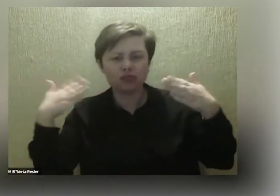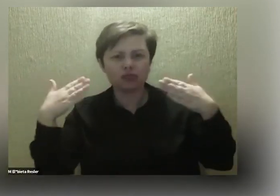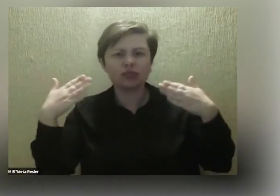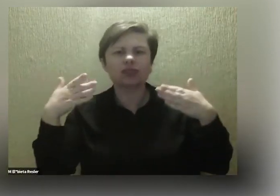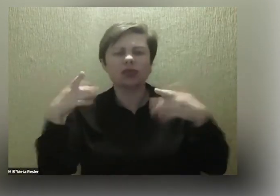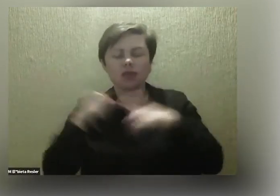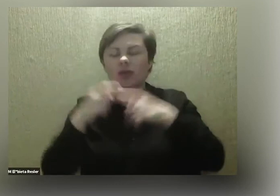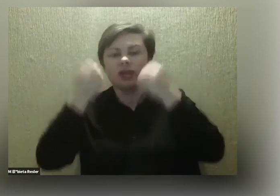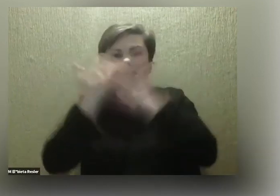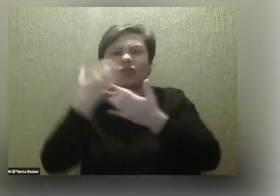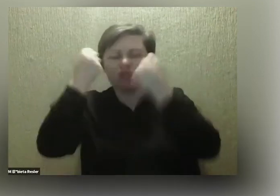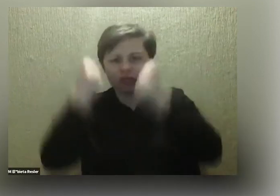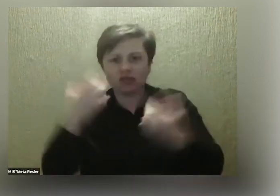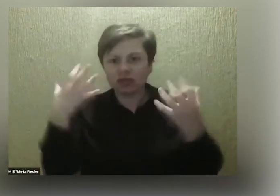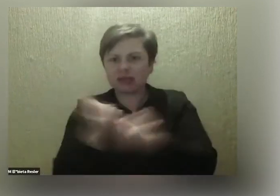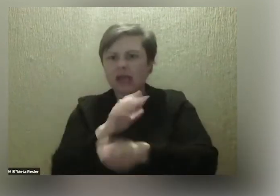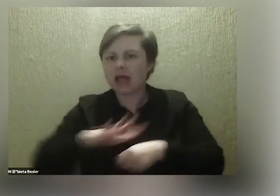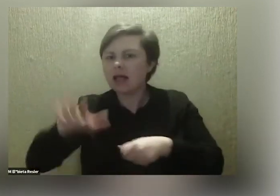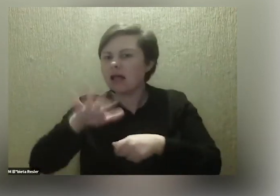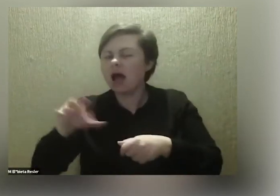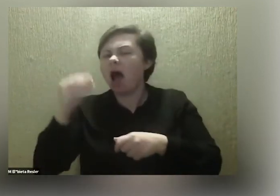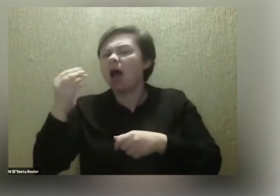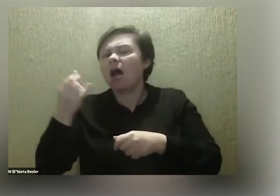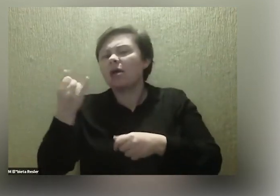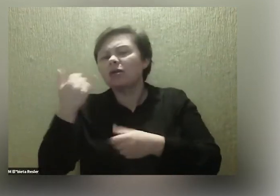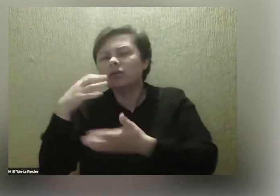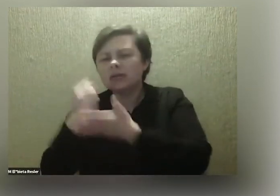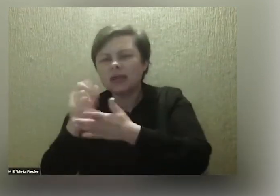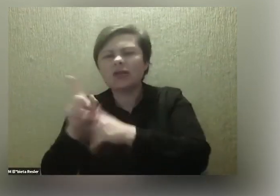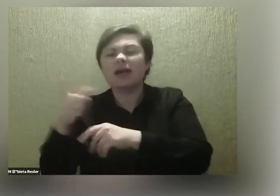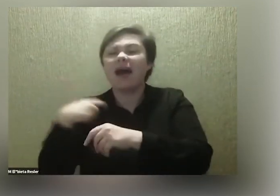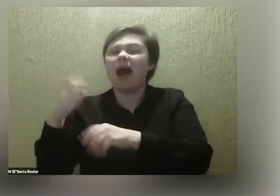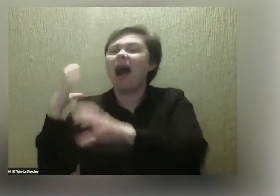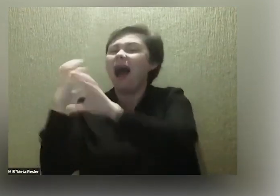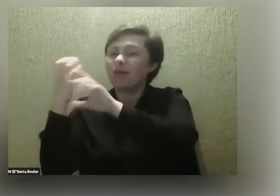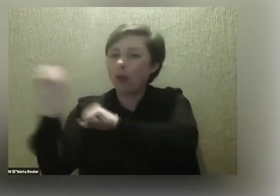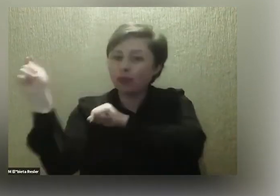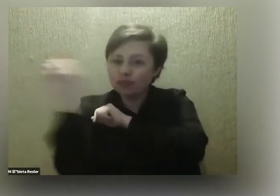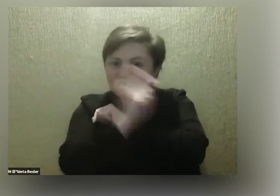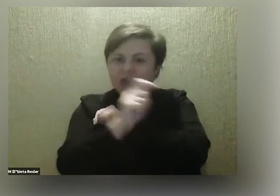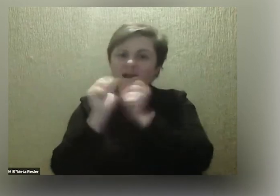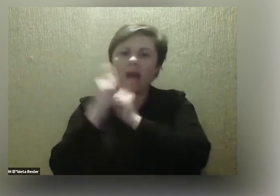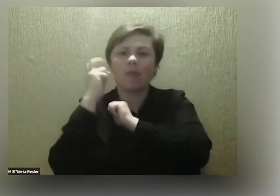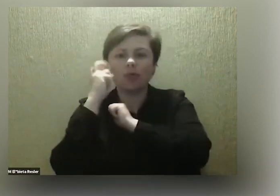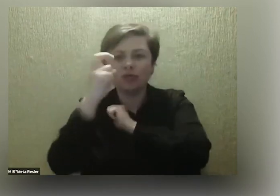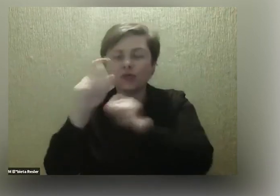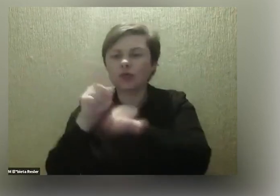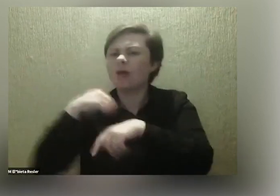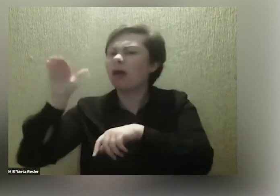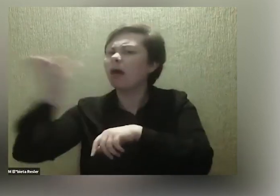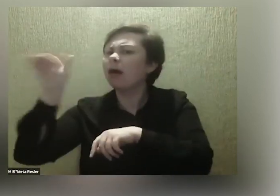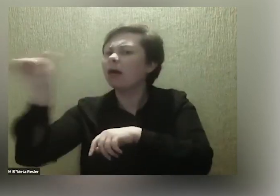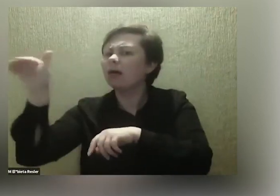się odnaleźć w przestrzeni. I jeszcze kolejny aspekt, jak na przykład przyjeżdża autobus czy tramwaj, no to też muszę kogoś zapytać